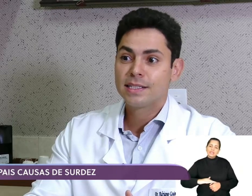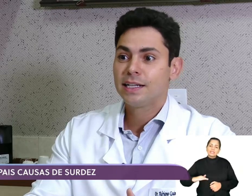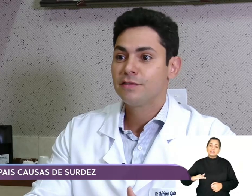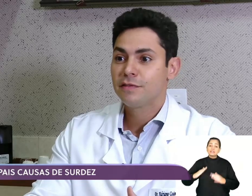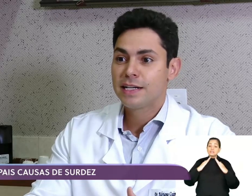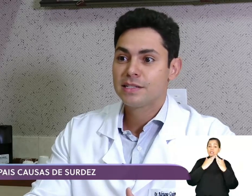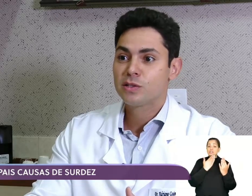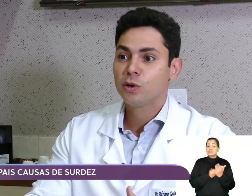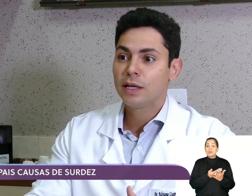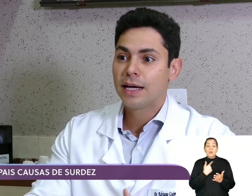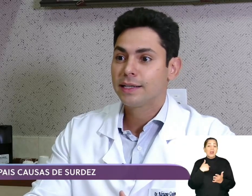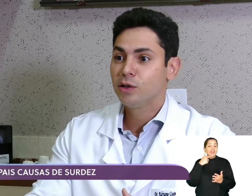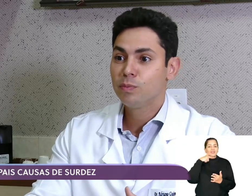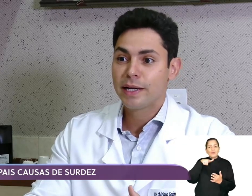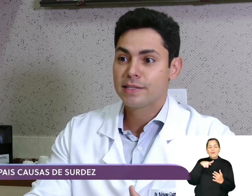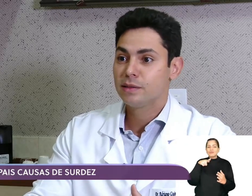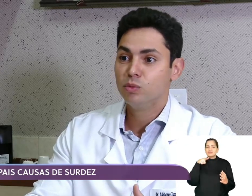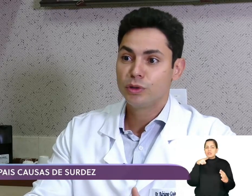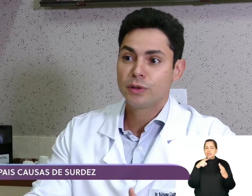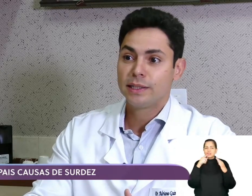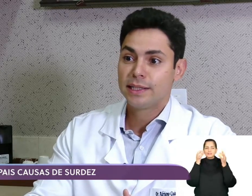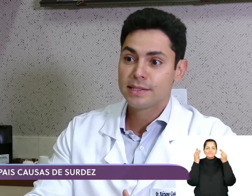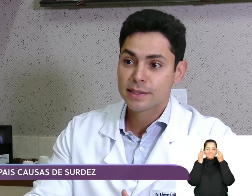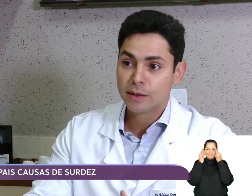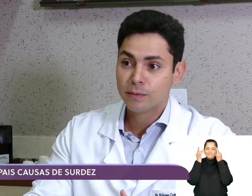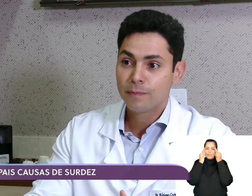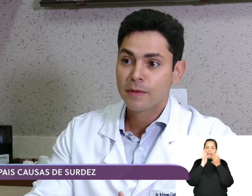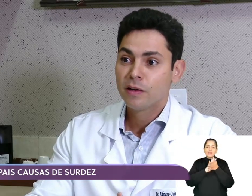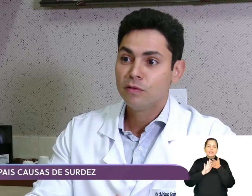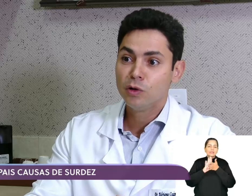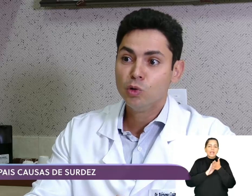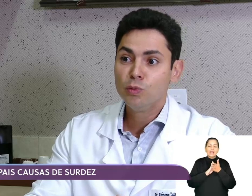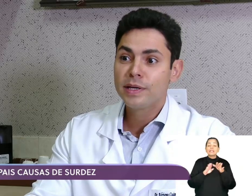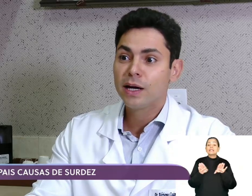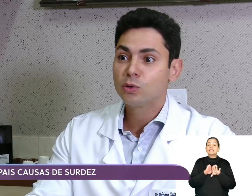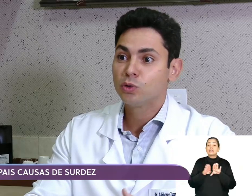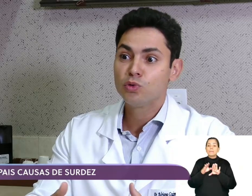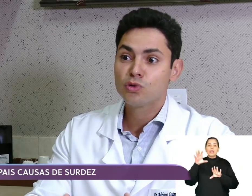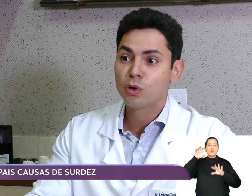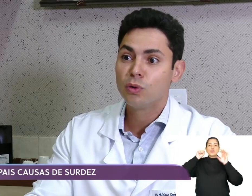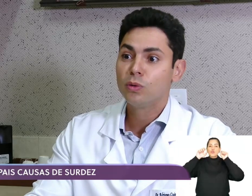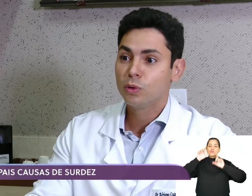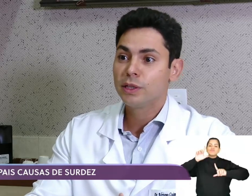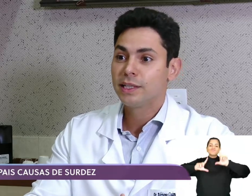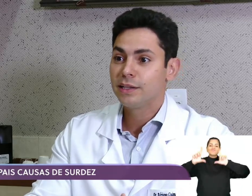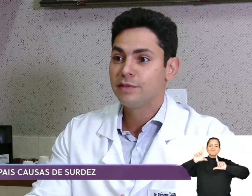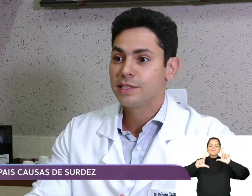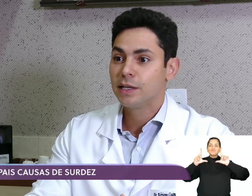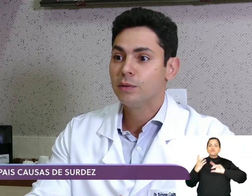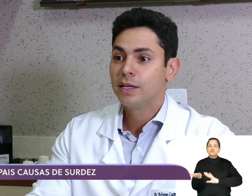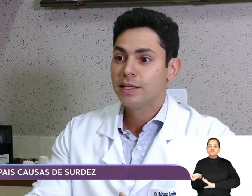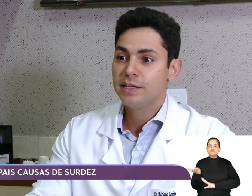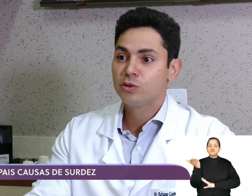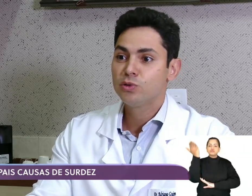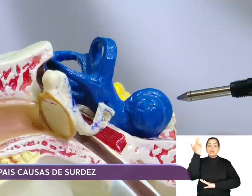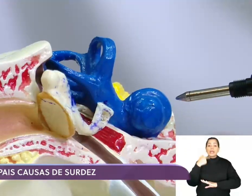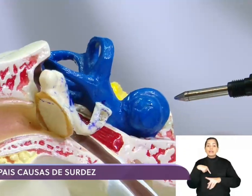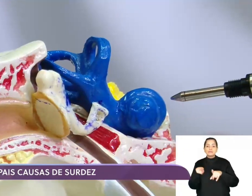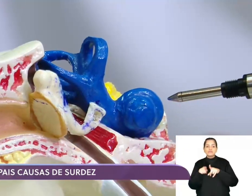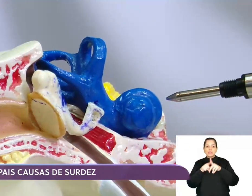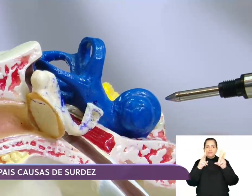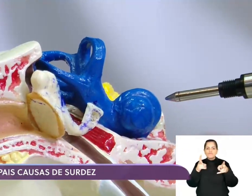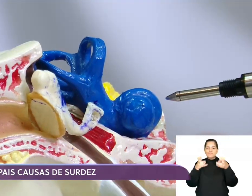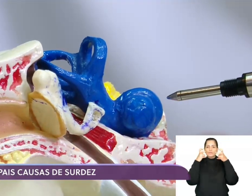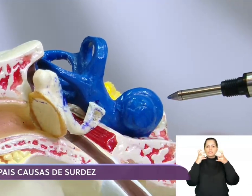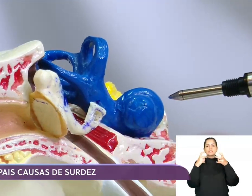criança já em fase escolar que não presta muito atenção. Volume alto do som ou da televisão, isso nos